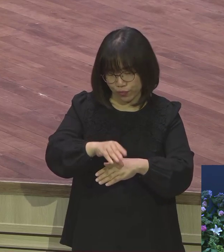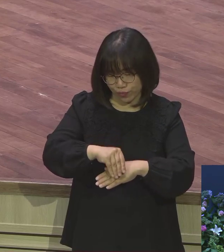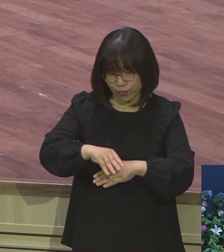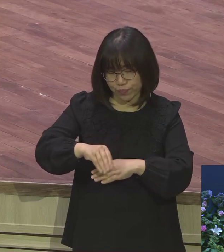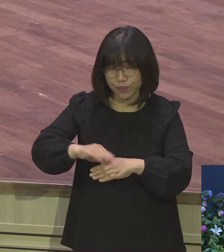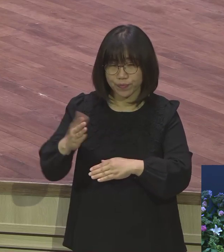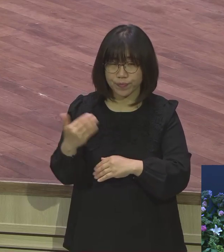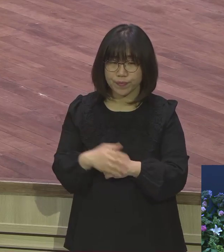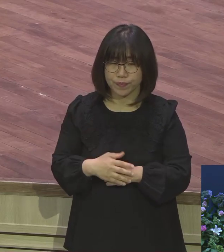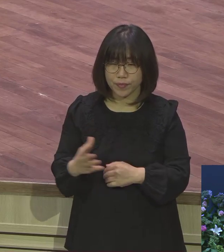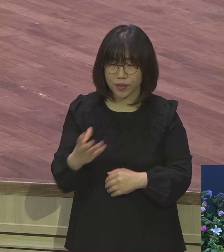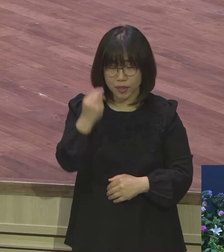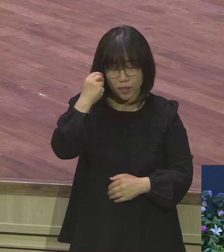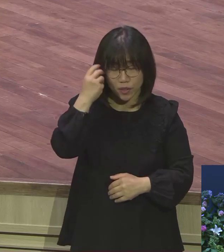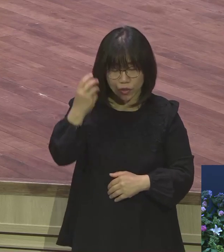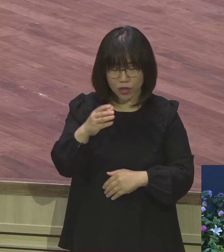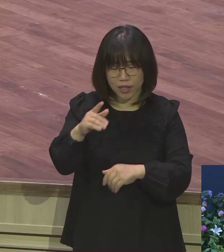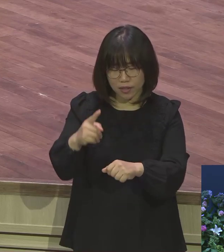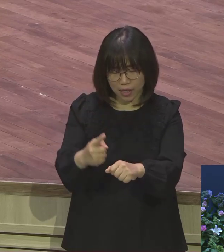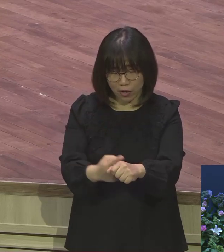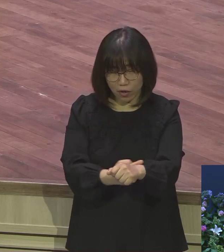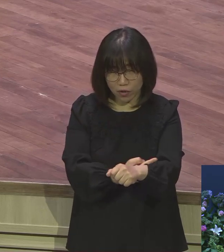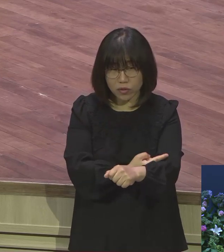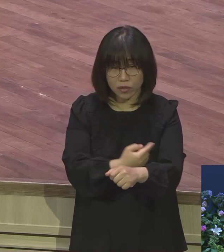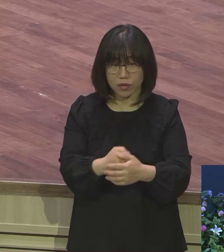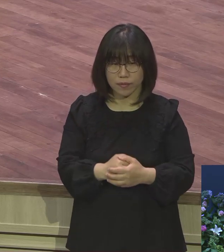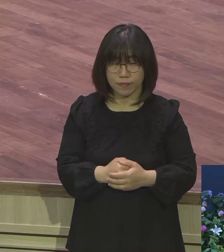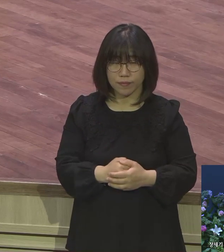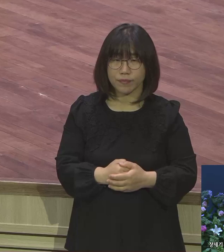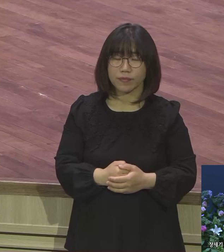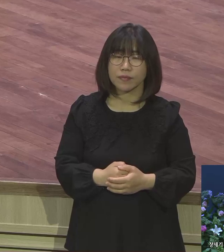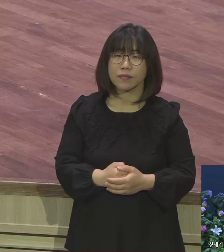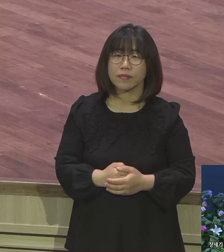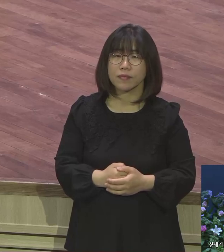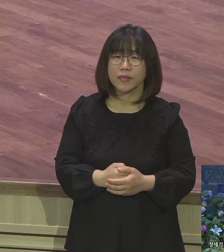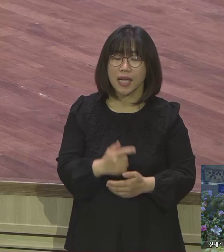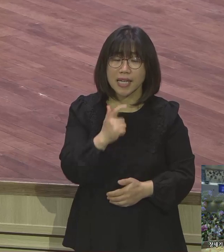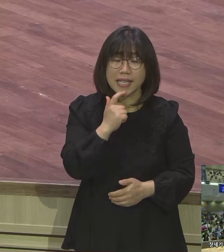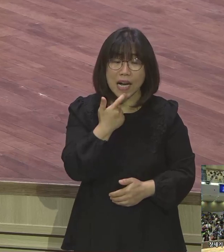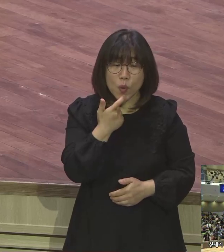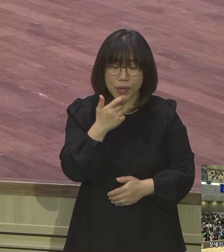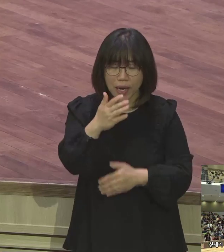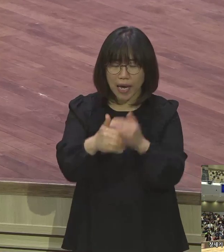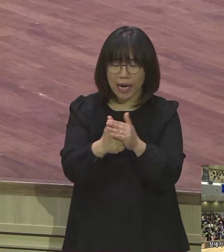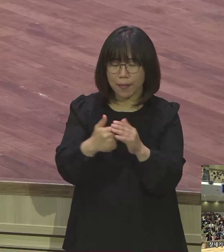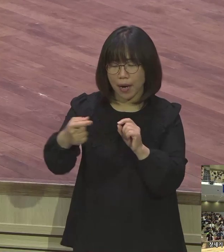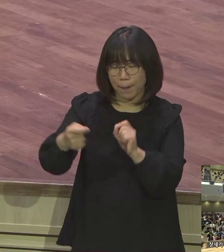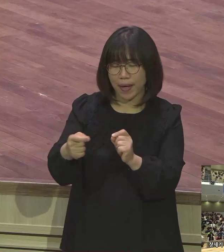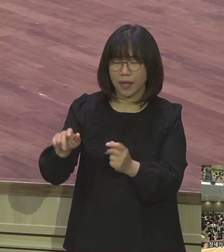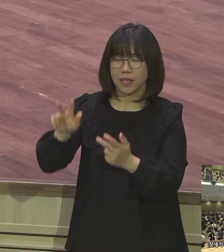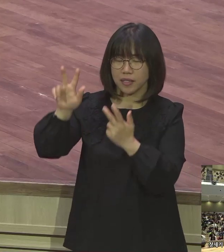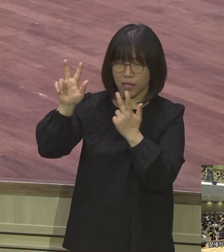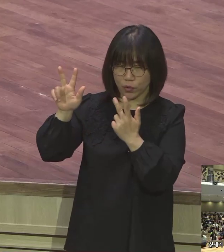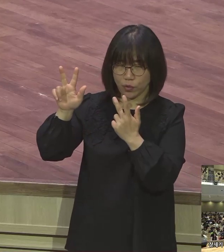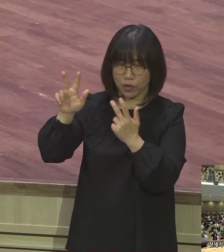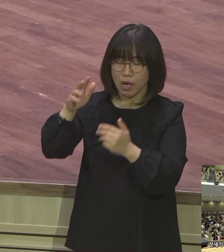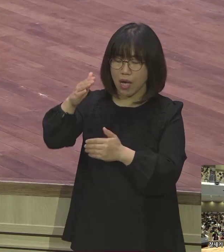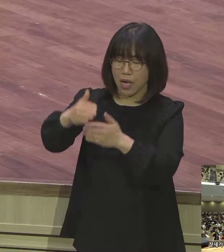역사가 있기를 바랍니다 20절 봅니다 야곱이 서운하여러되 하나님이 나와 함께 계셔서 내가 가는